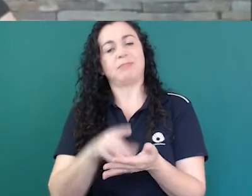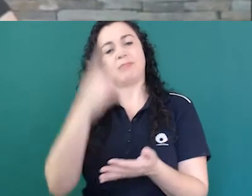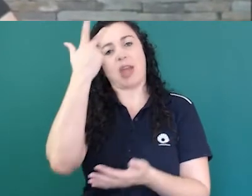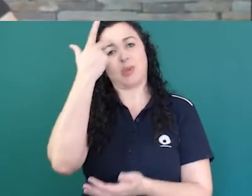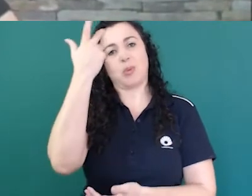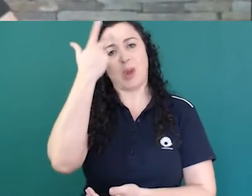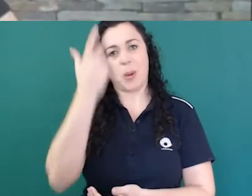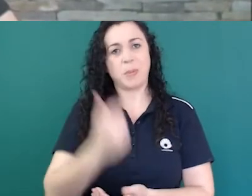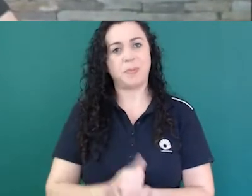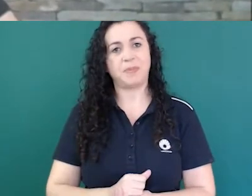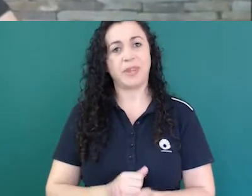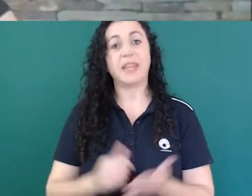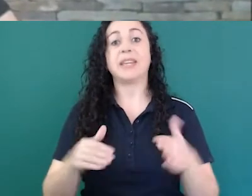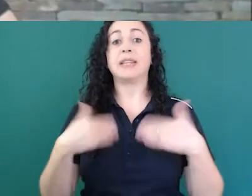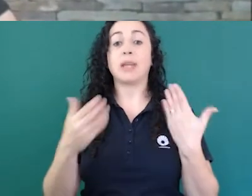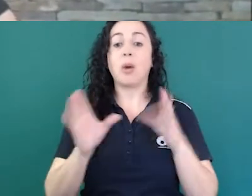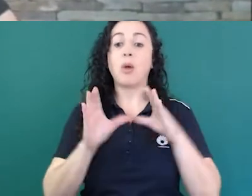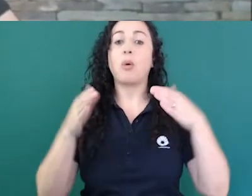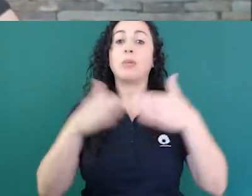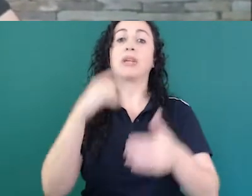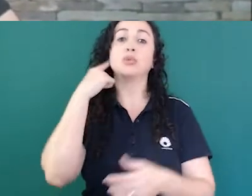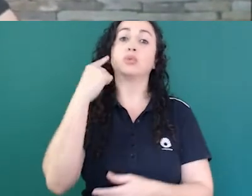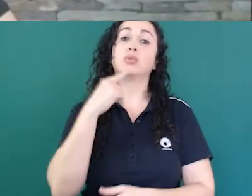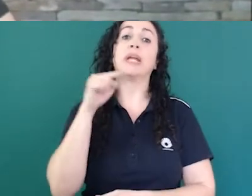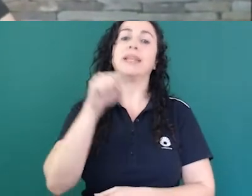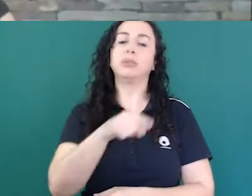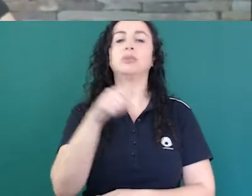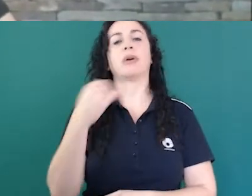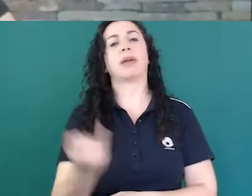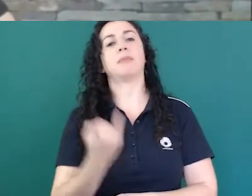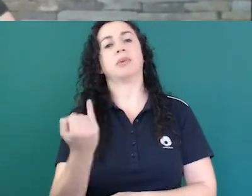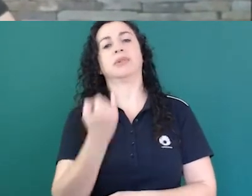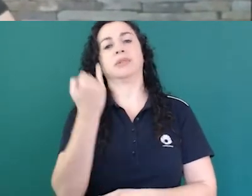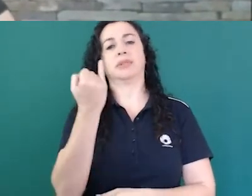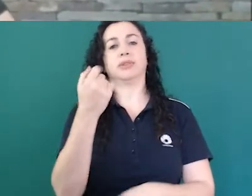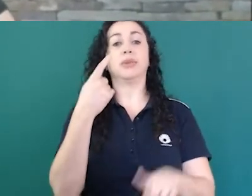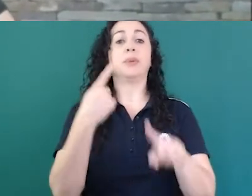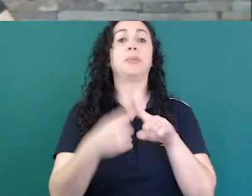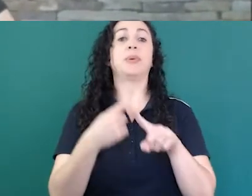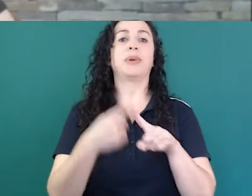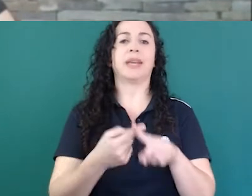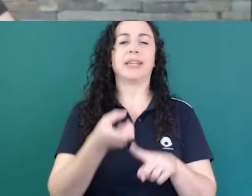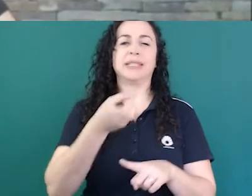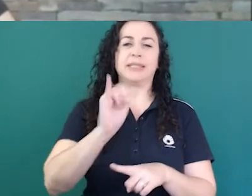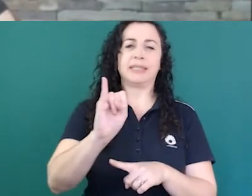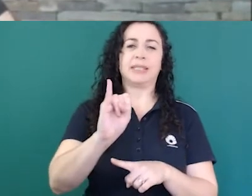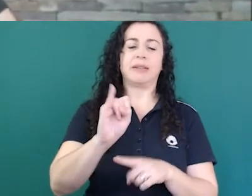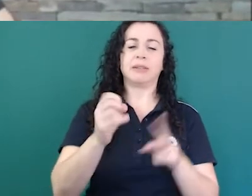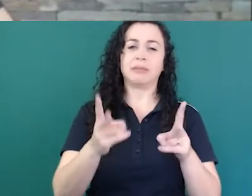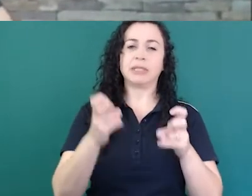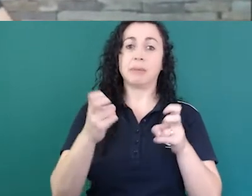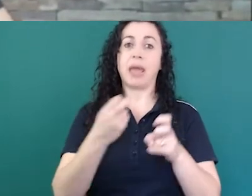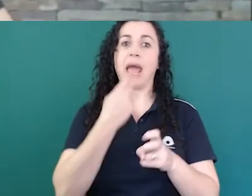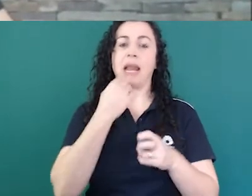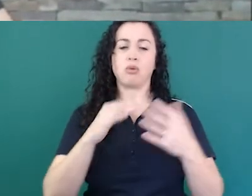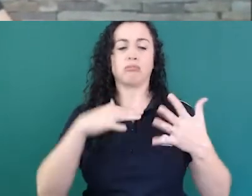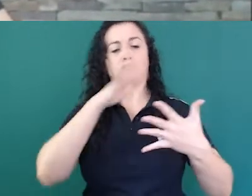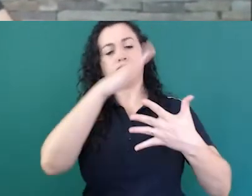surda é muito importante porque quando você valoriza a língua do sujeito você está valorizando o sujeito